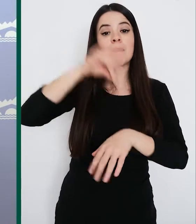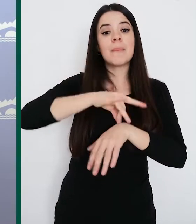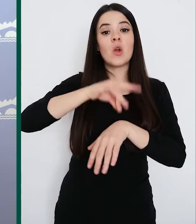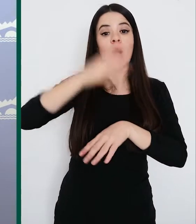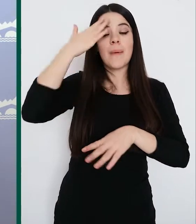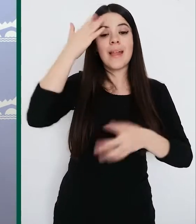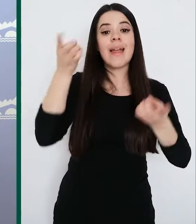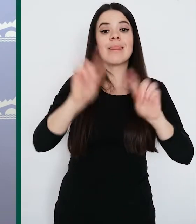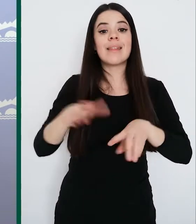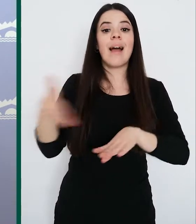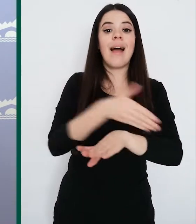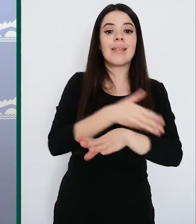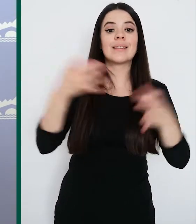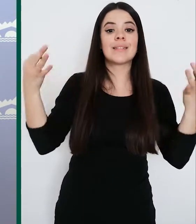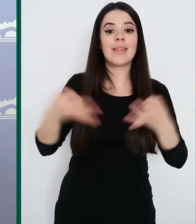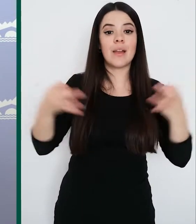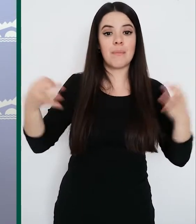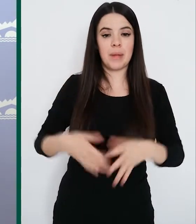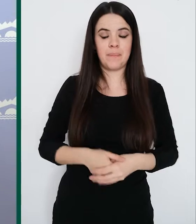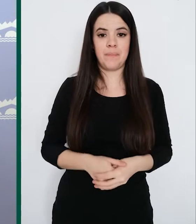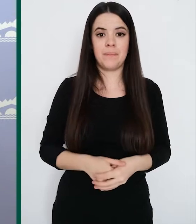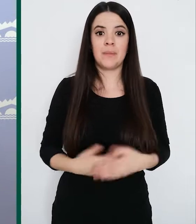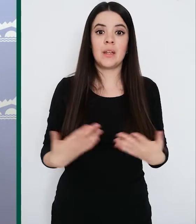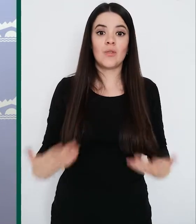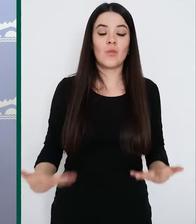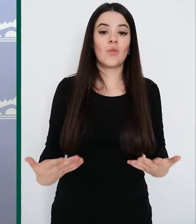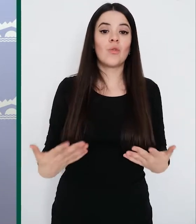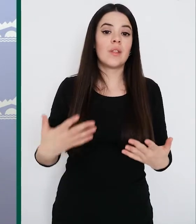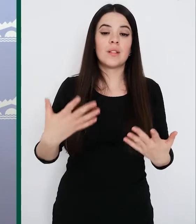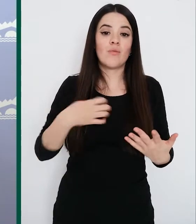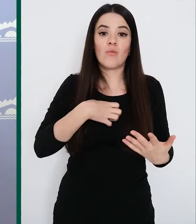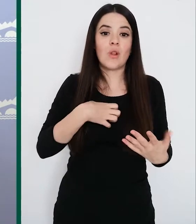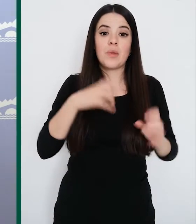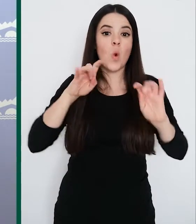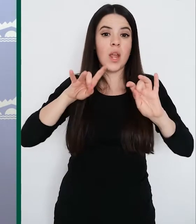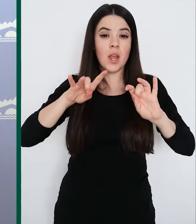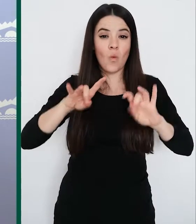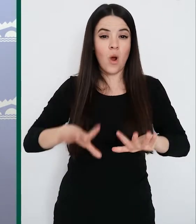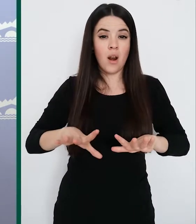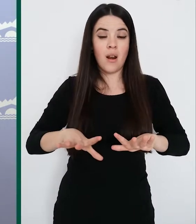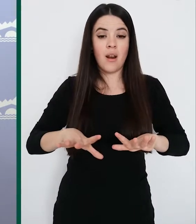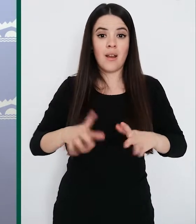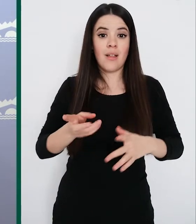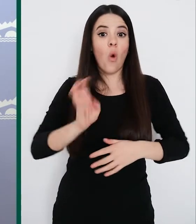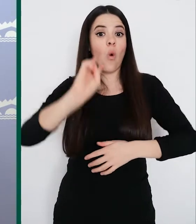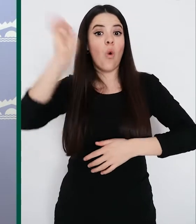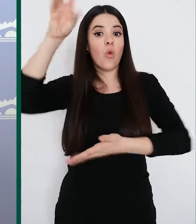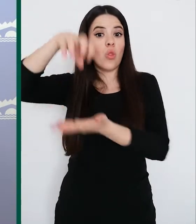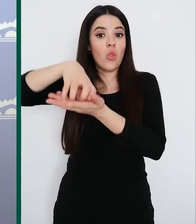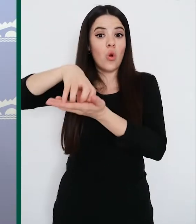atención privaria. El funcionamiento es, por tanto, exactamente igual al del otro operativo itinerante que desde hace